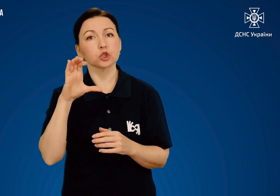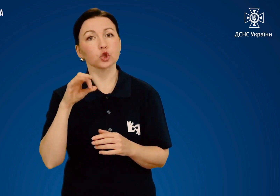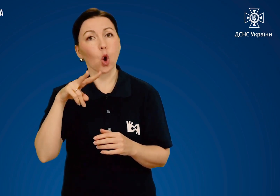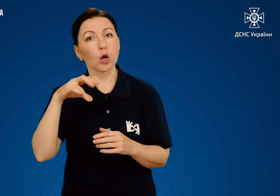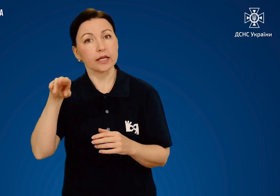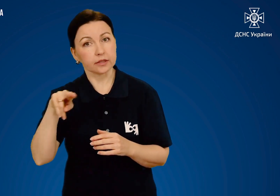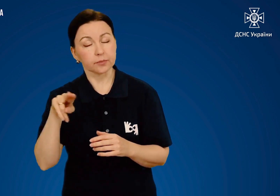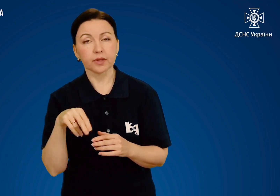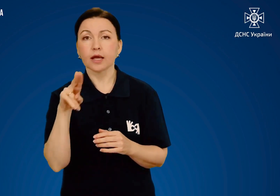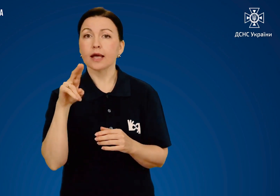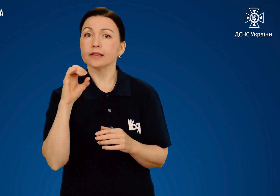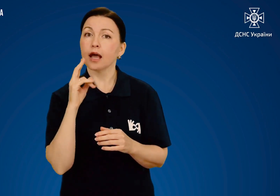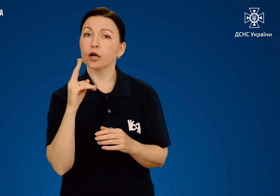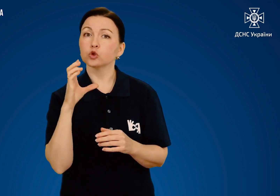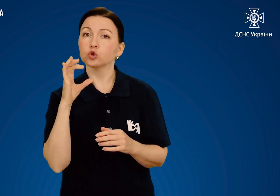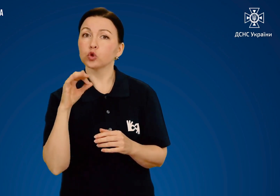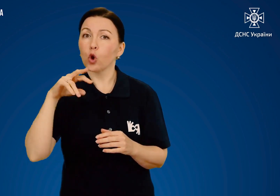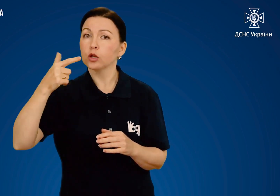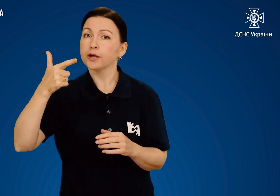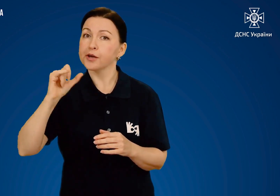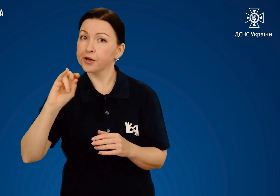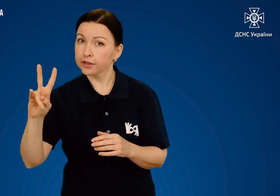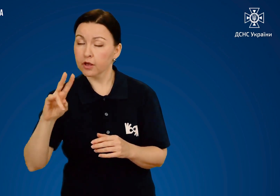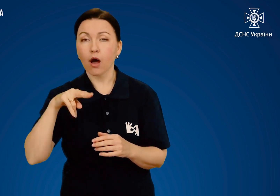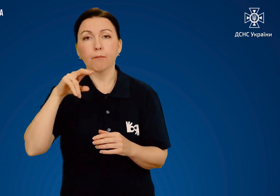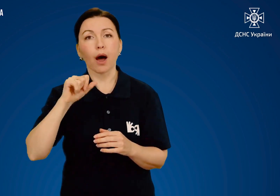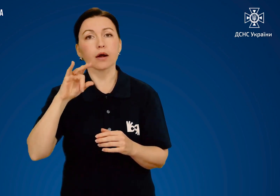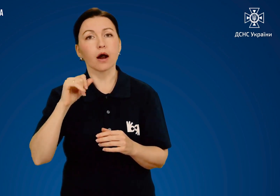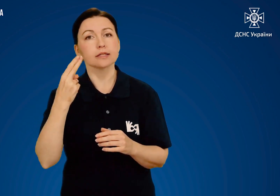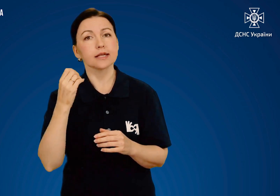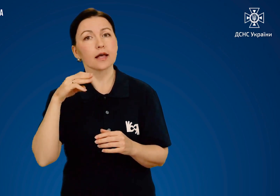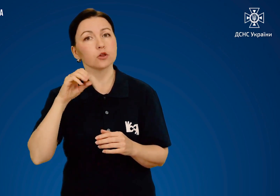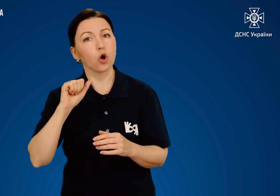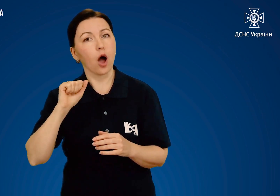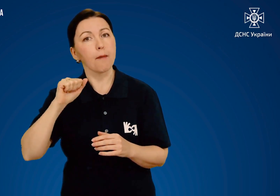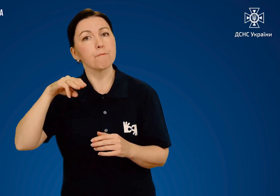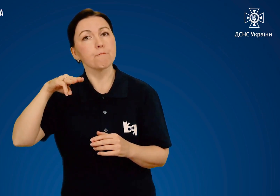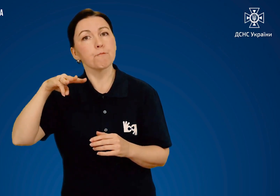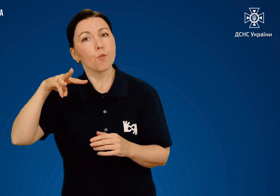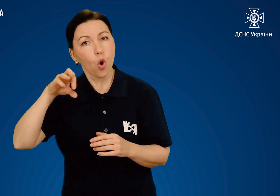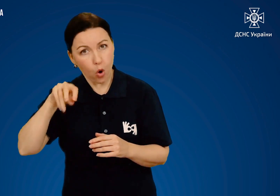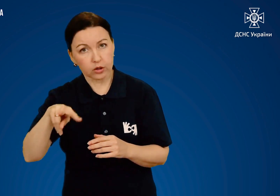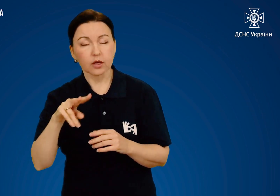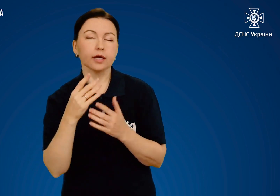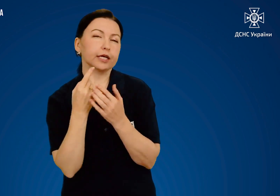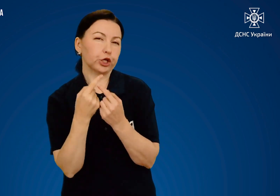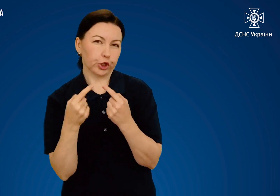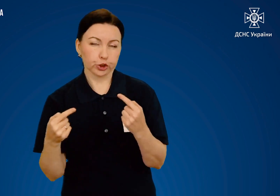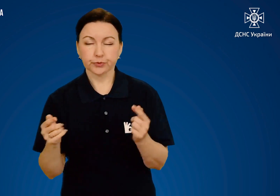німесолід, дексалгін, парацетамол та інші.